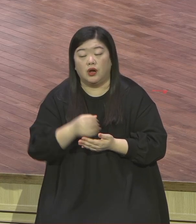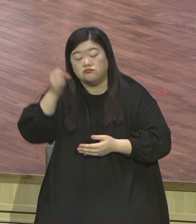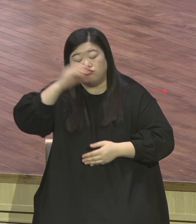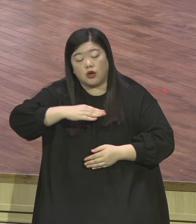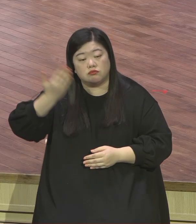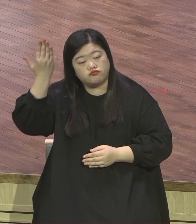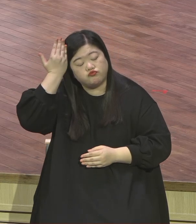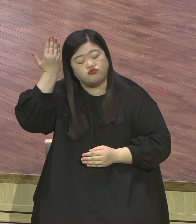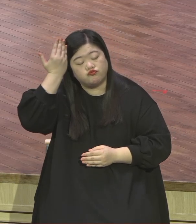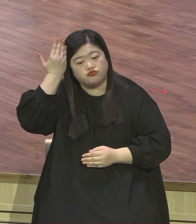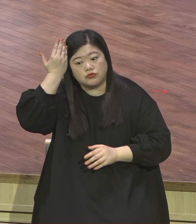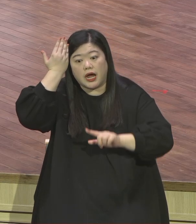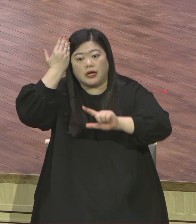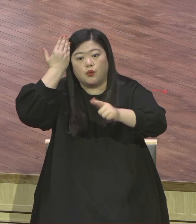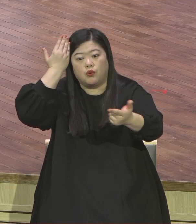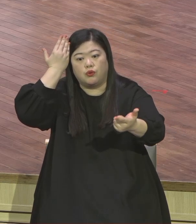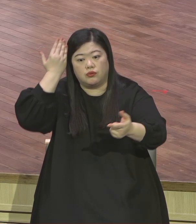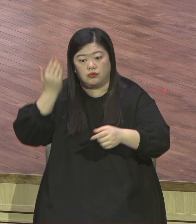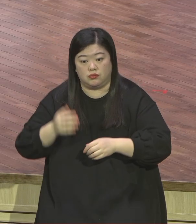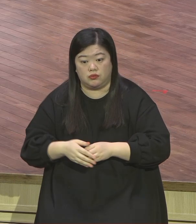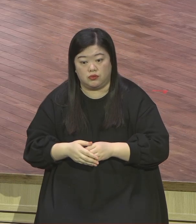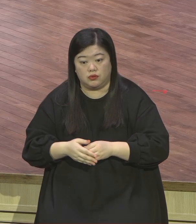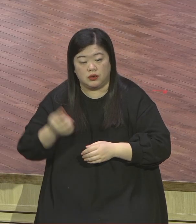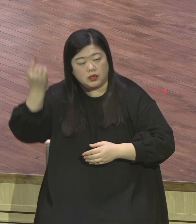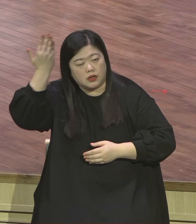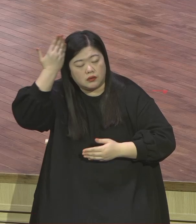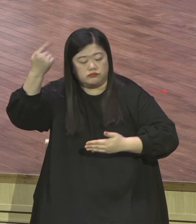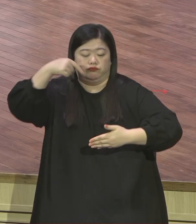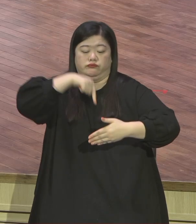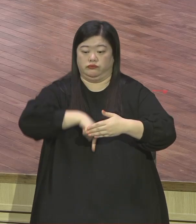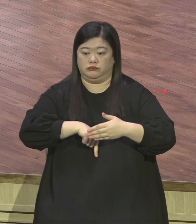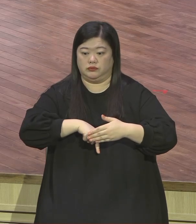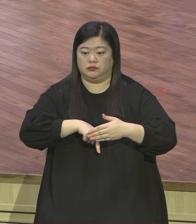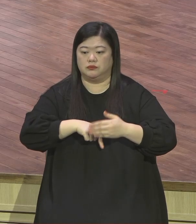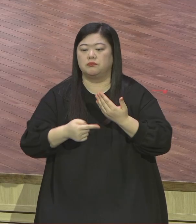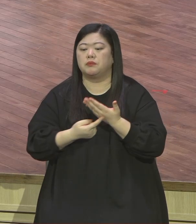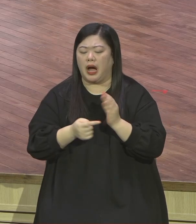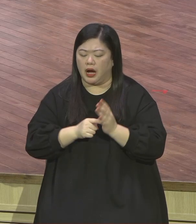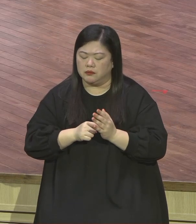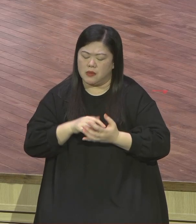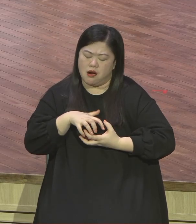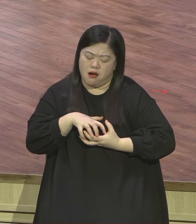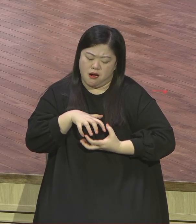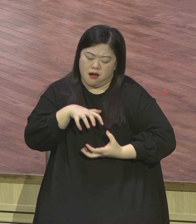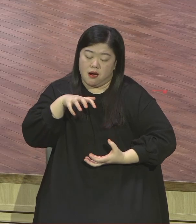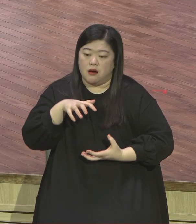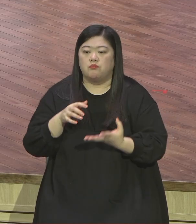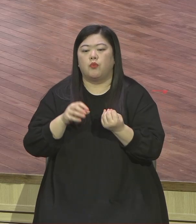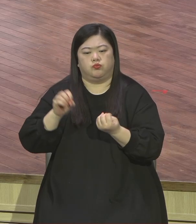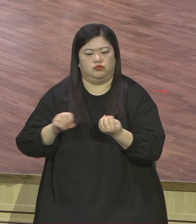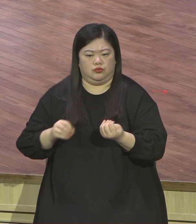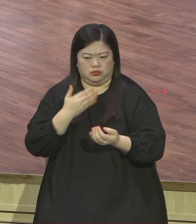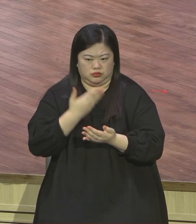불신자는 모르니까 예배 안 드리잖아요 예수 안 믿잖아요 모르니까 아니까 믿잖아요